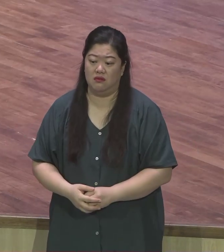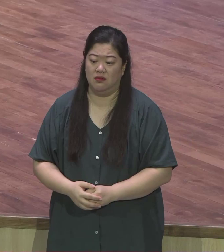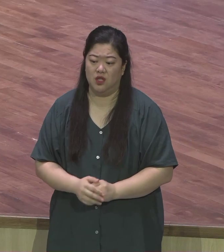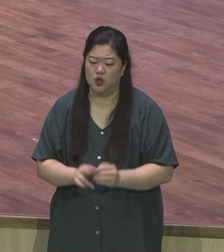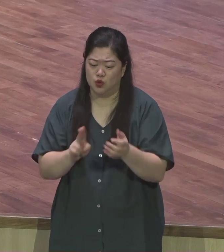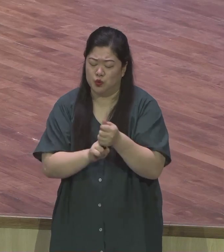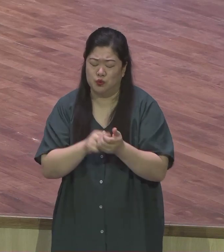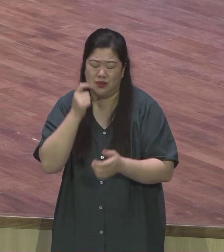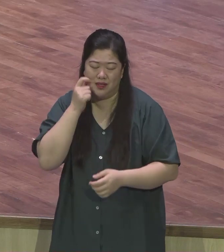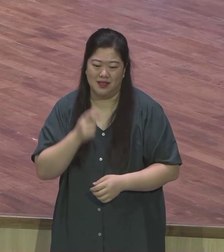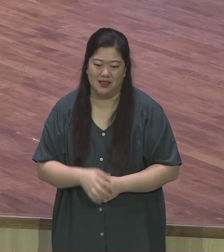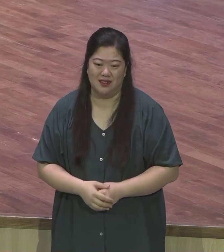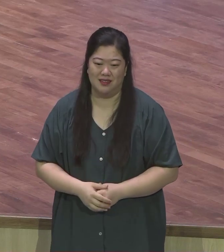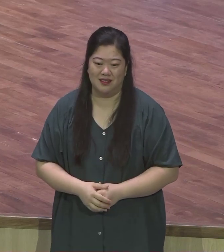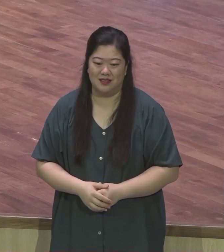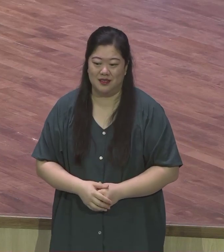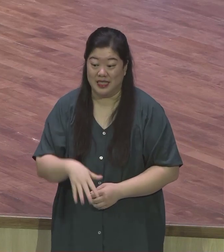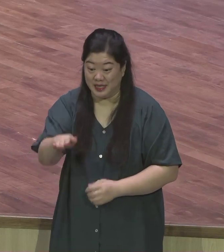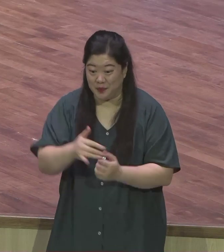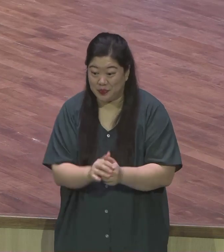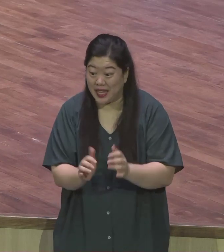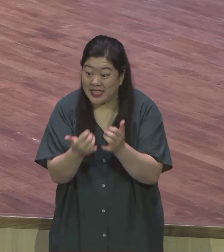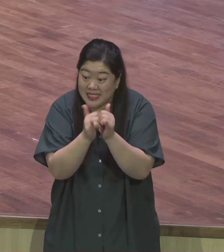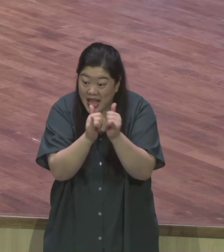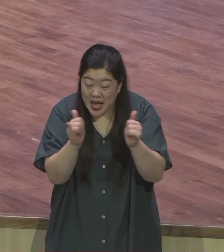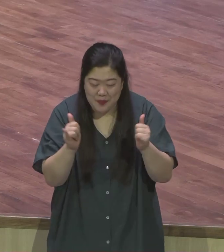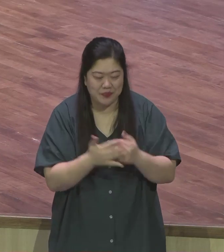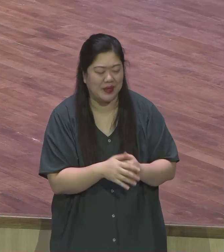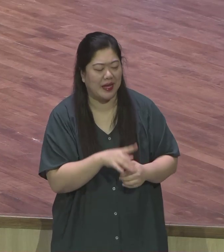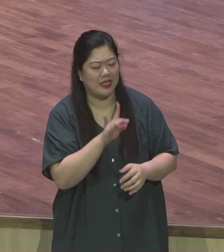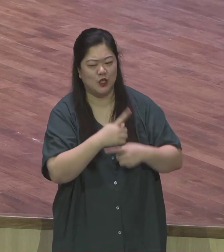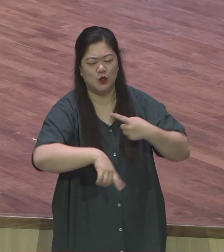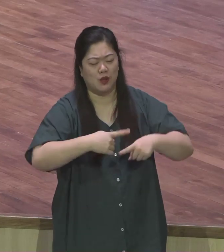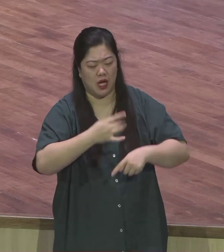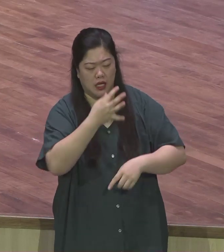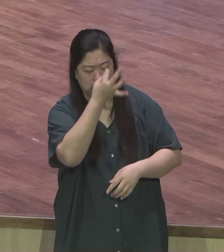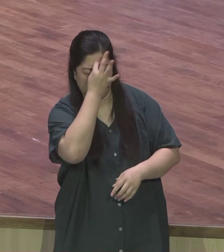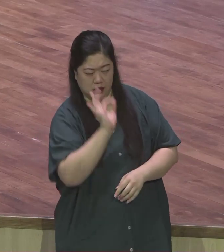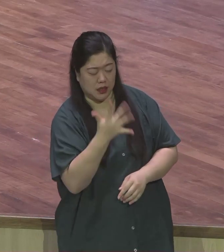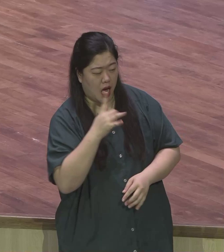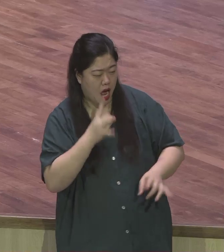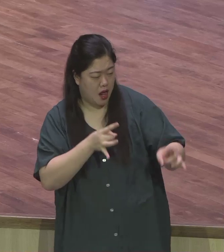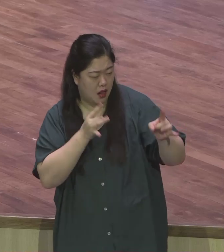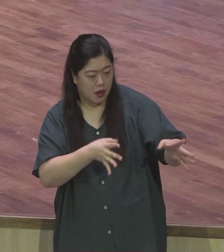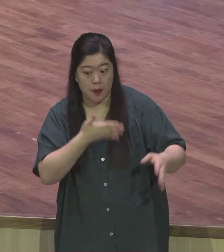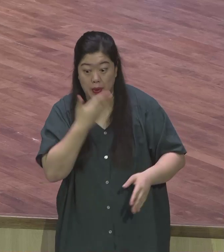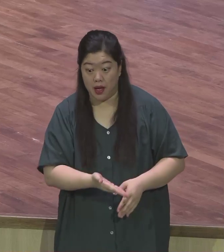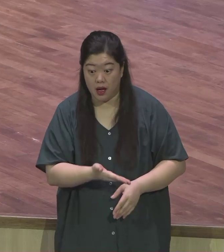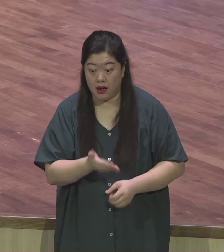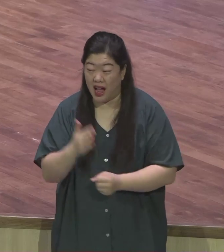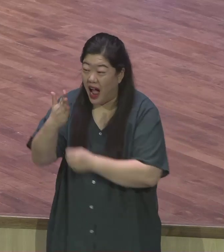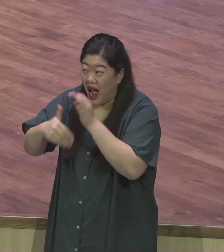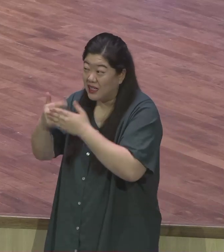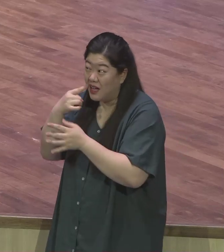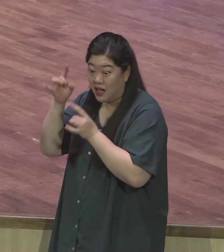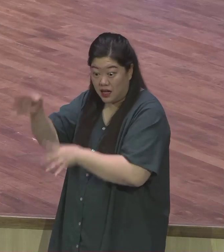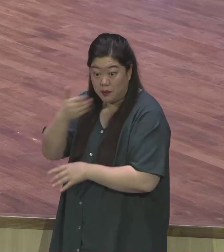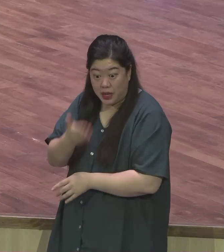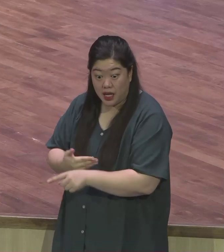우리가 사람을 속일 수 있지만 성령을 속일 수 없고 또 하나님의 시선을 절대 속일 수는 없죠 그래서 10편 139편